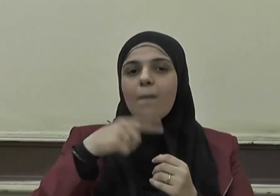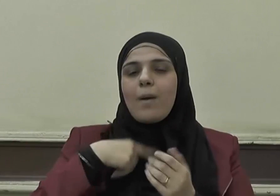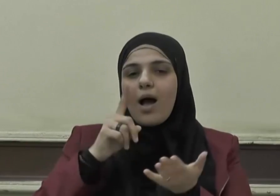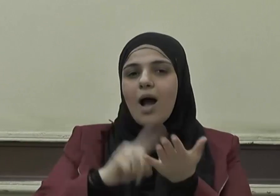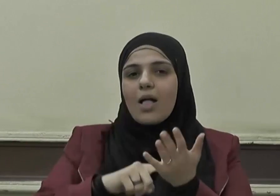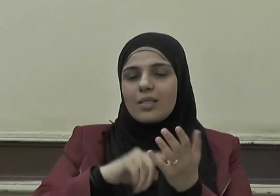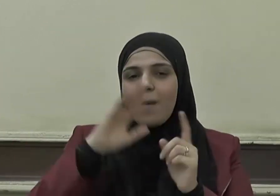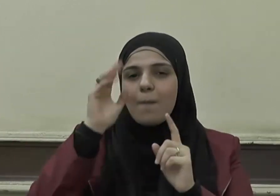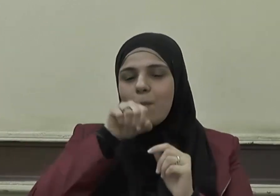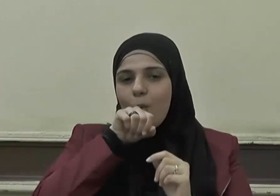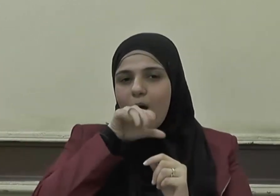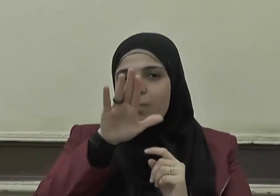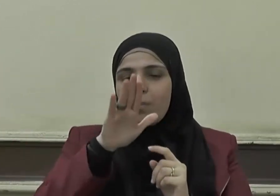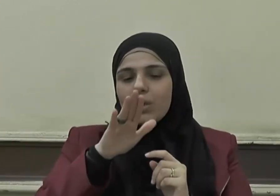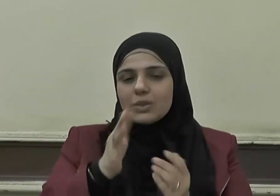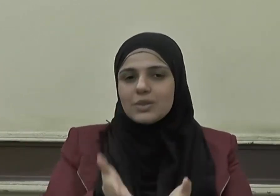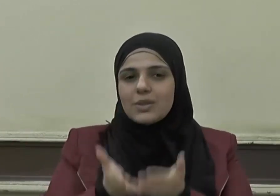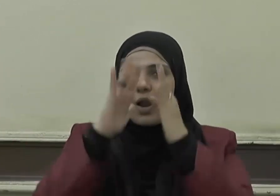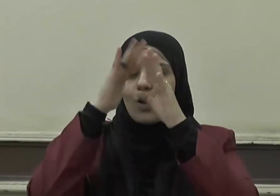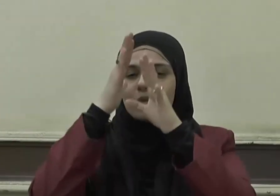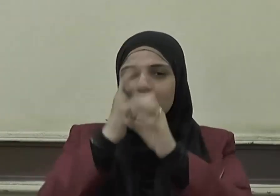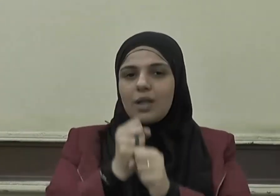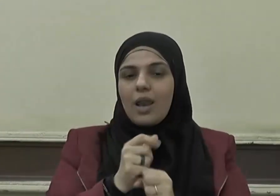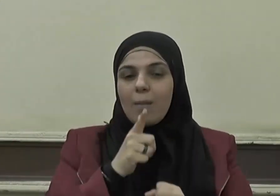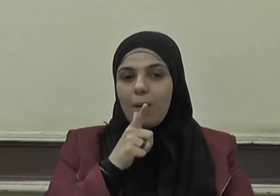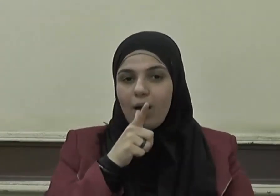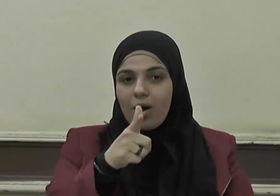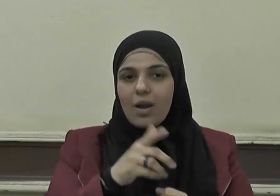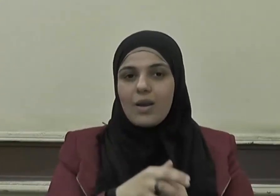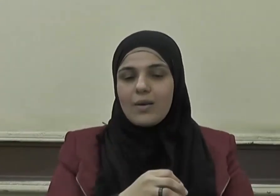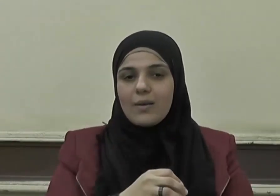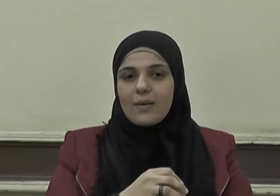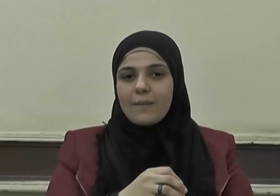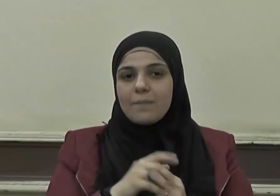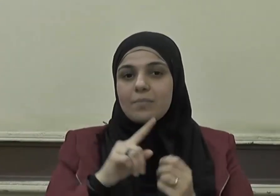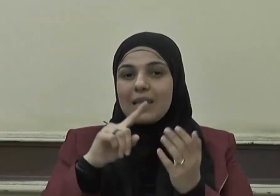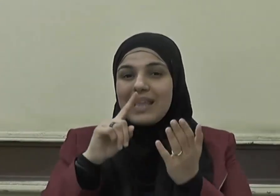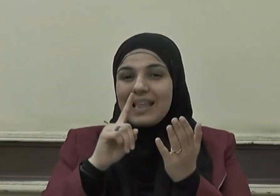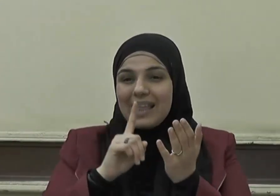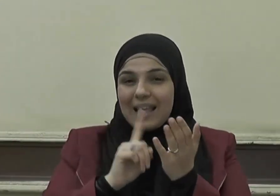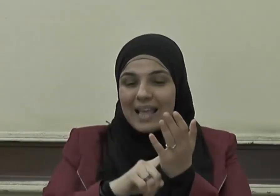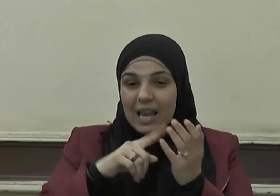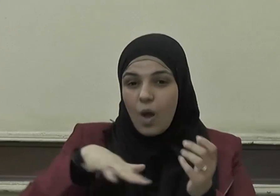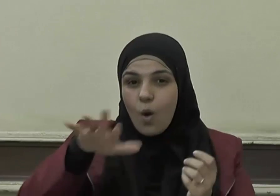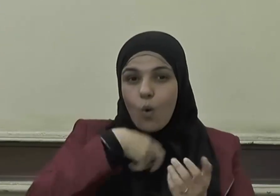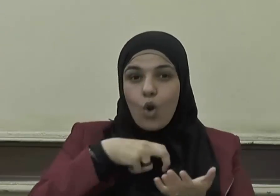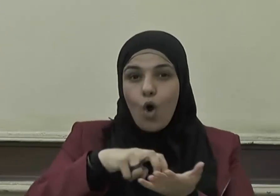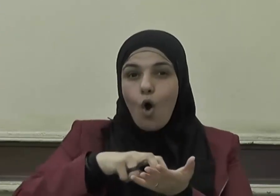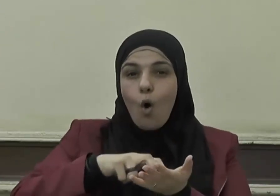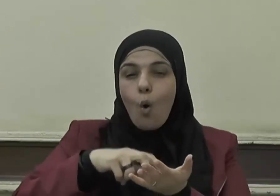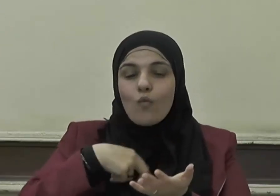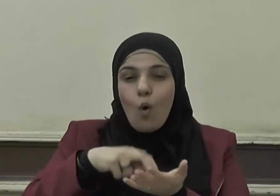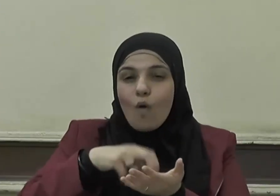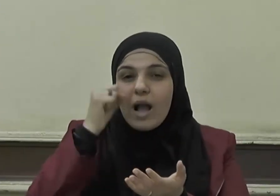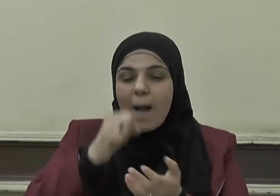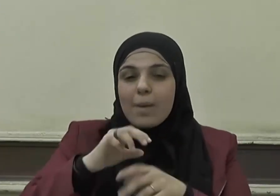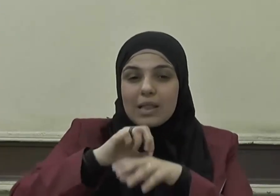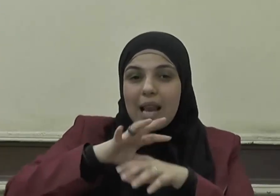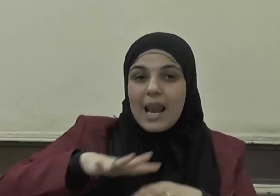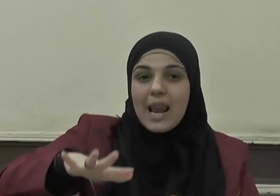الله صلى الله عليه وسلم قال إن أخوف ما أخاف على أمتي كل